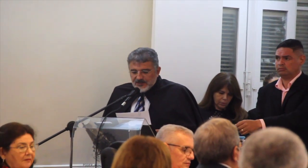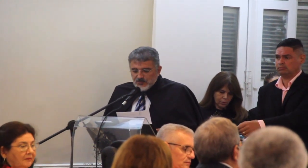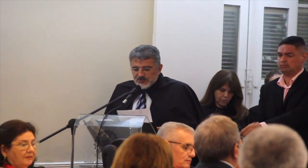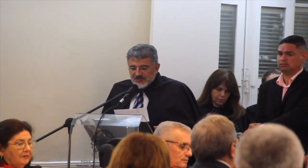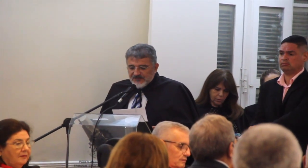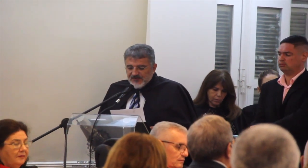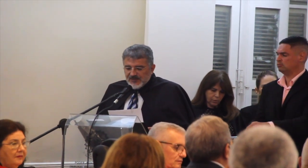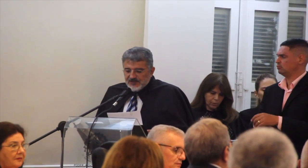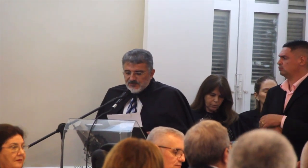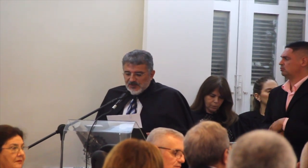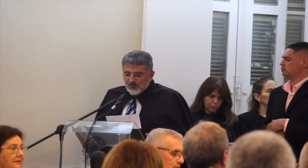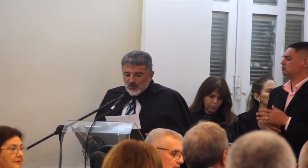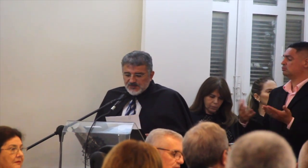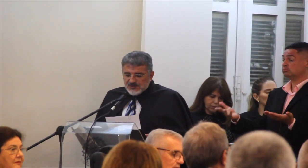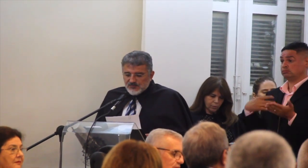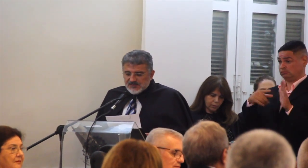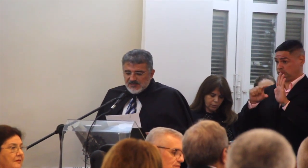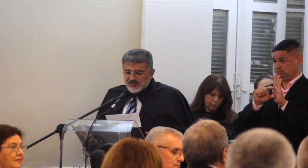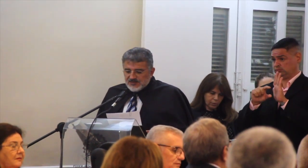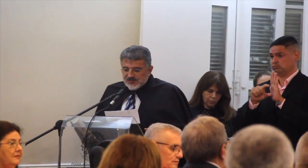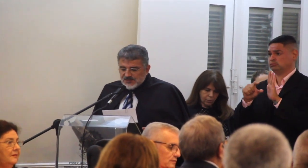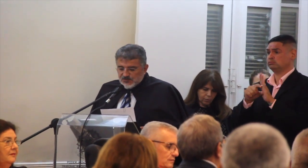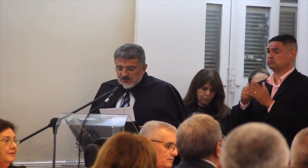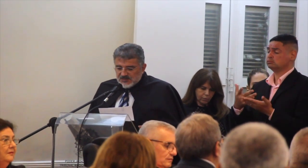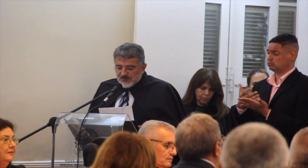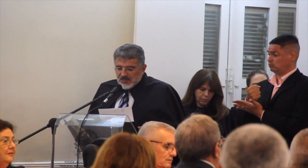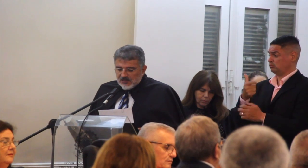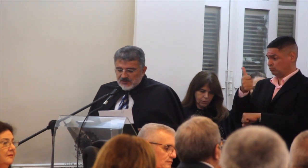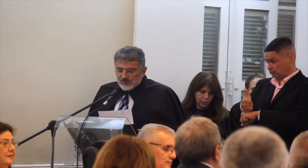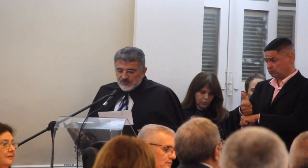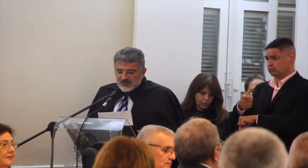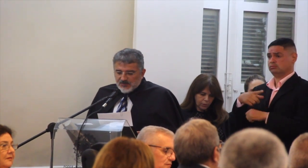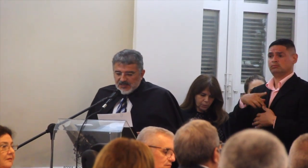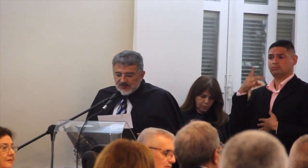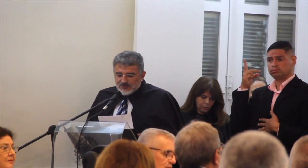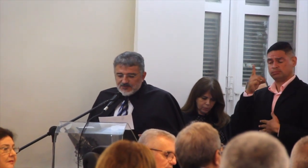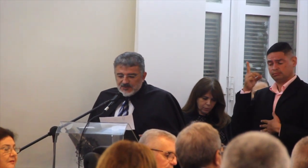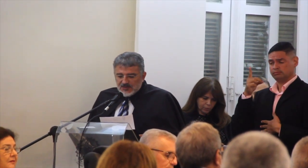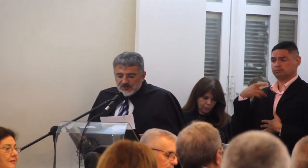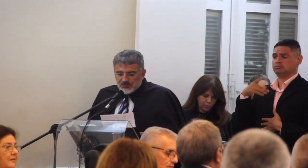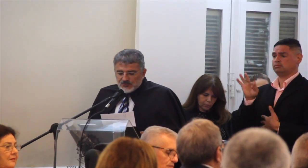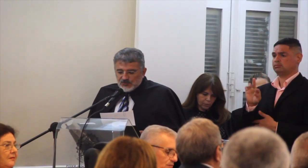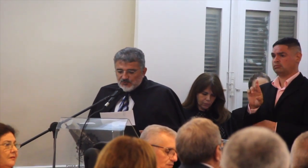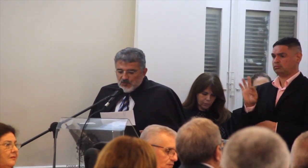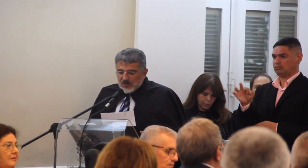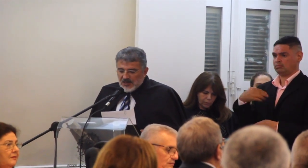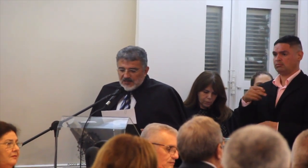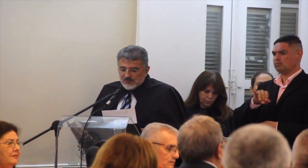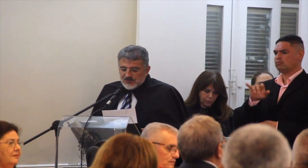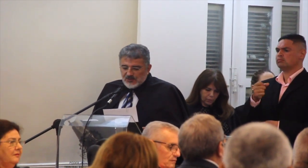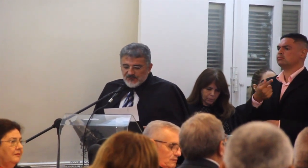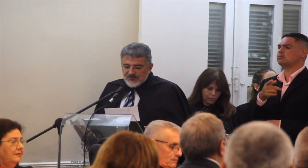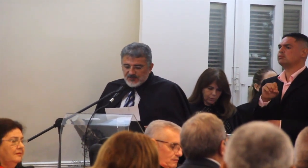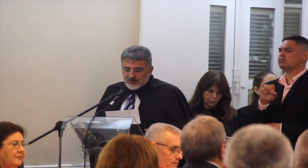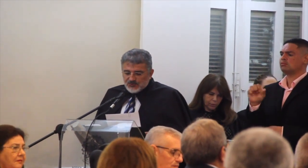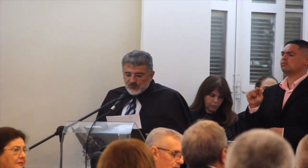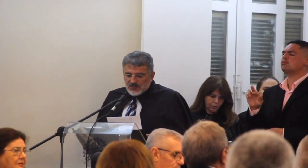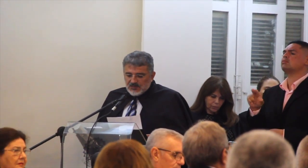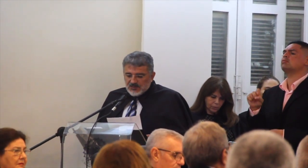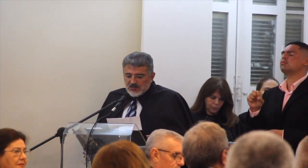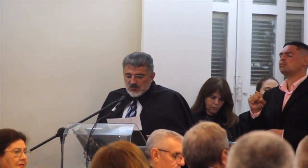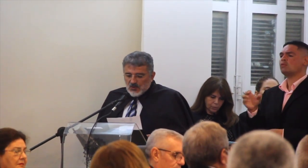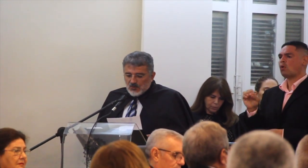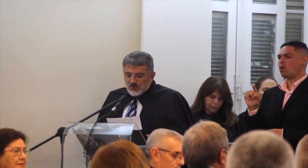termo de referendo da posse do excelentíssimo desembargador do trabalho Dr. João Carlos de Oliveira